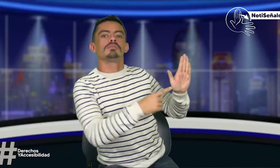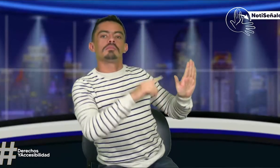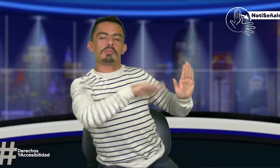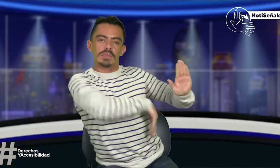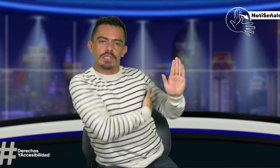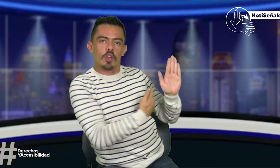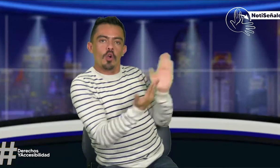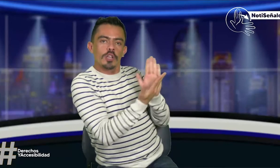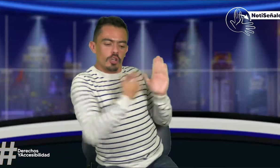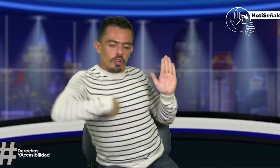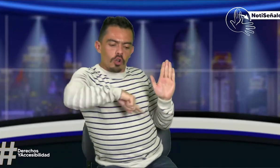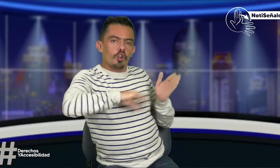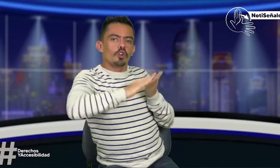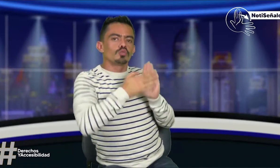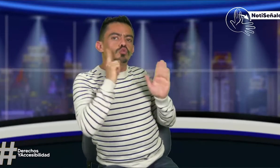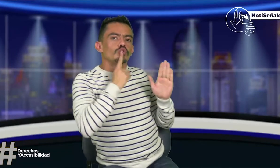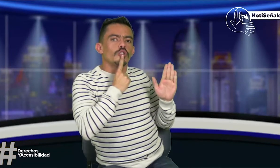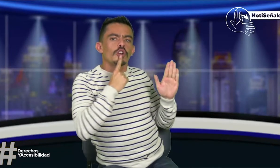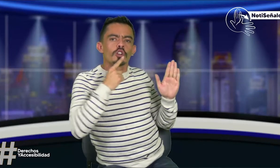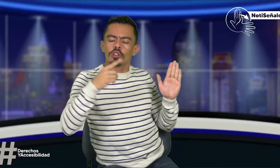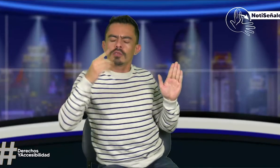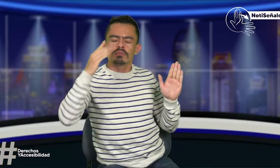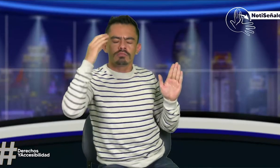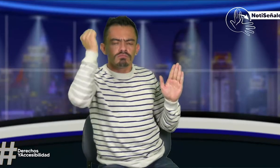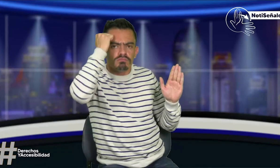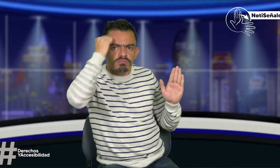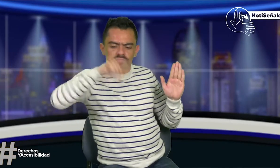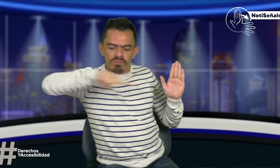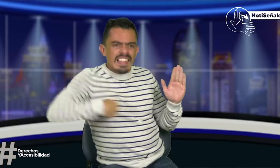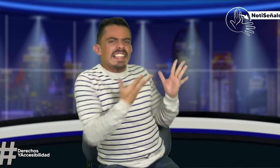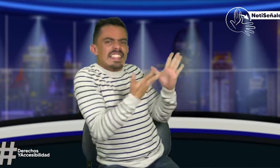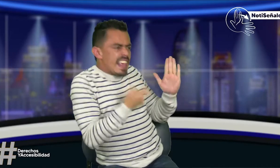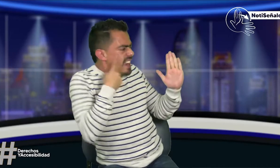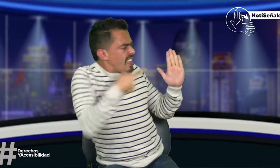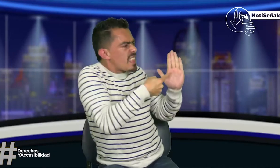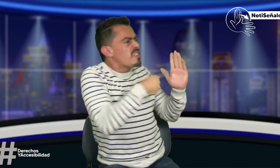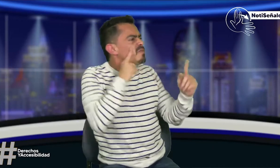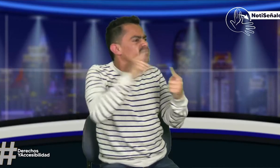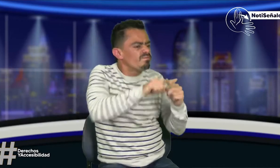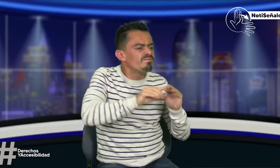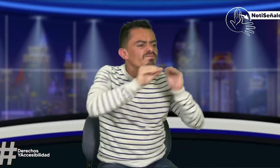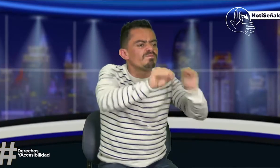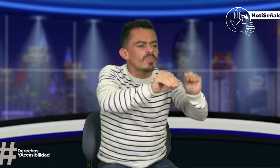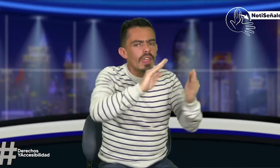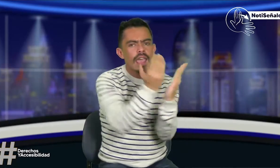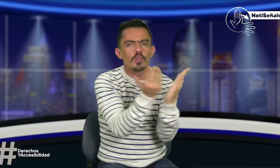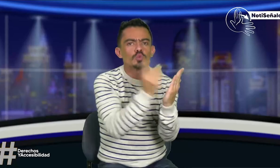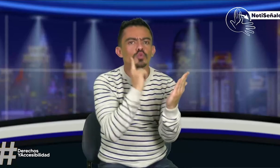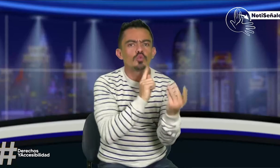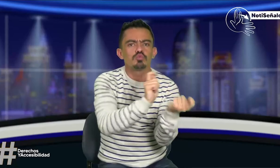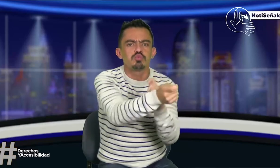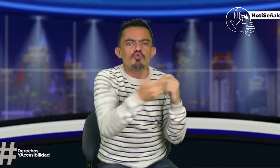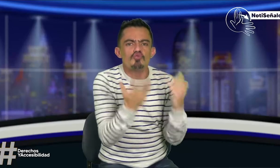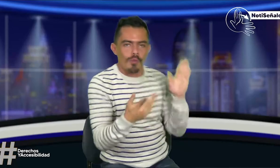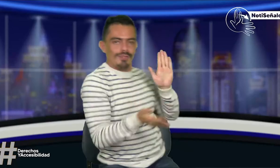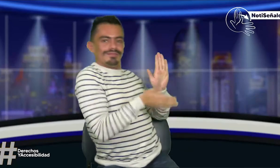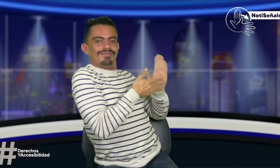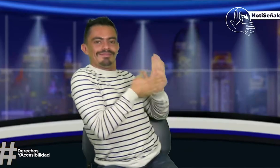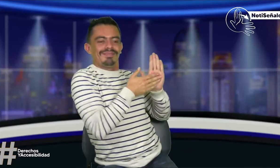nos dicen, es importante mostrar esta claridad ante el Ministerio de Educación y cómo como comunidad sorda se puede enseñar, cómo se le enseña a comunidad